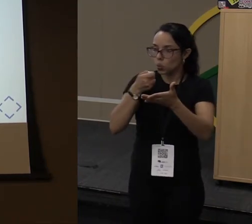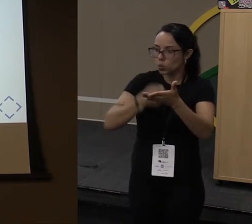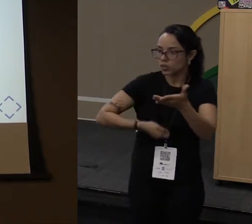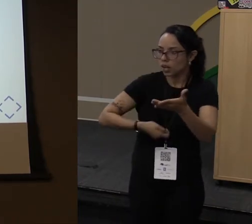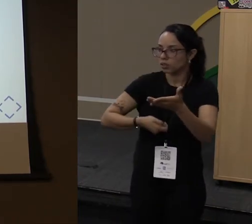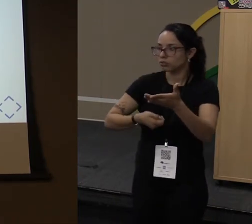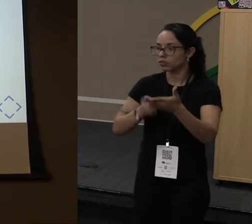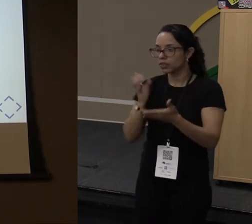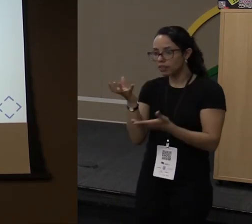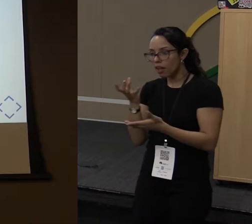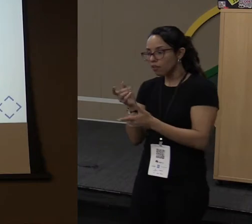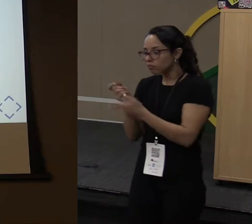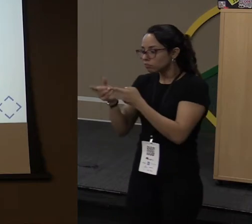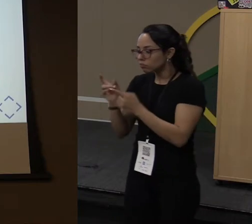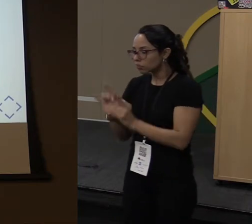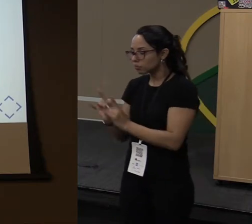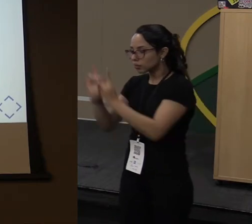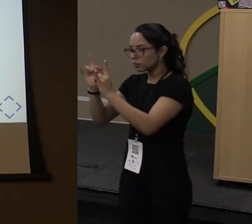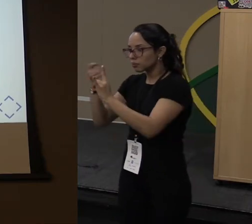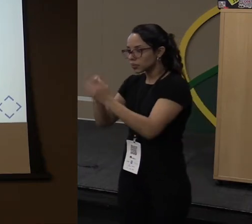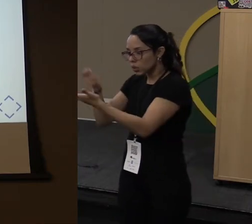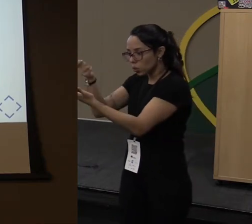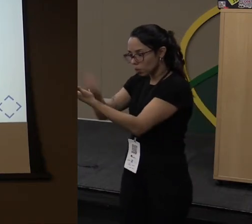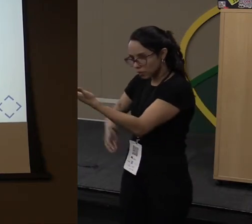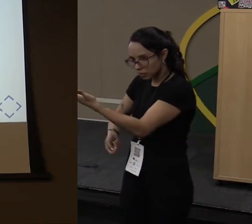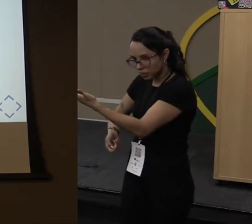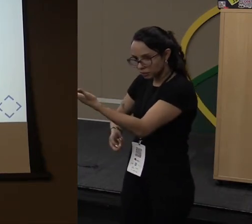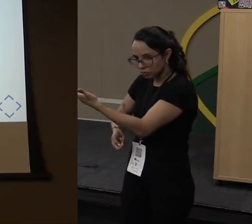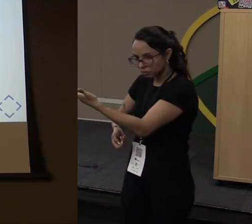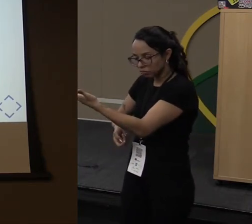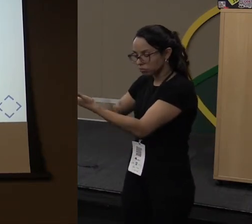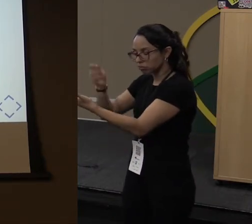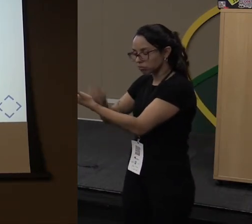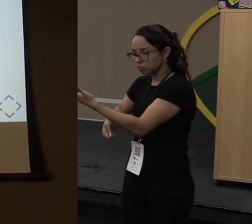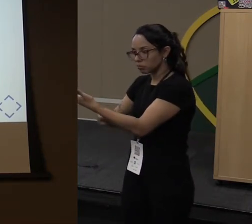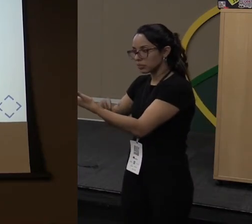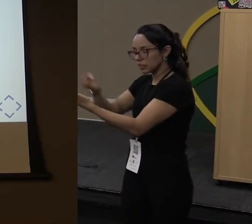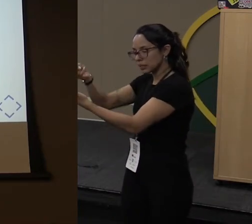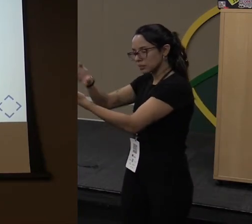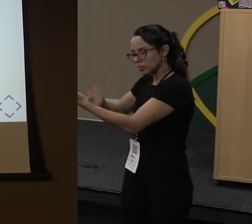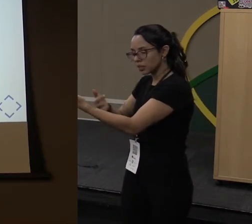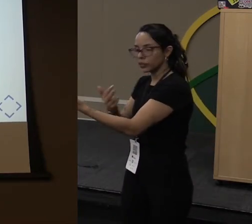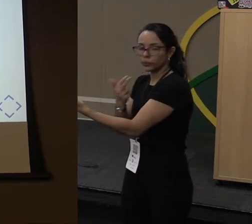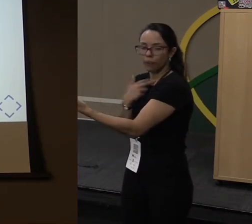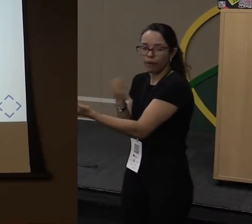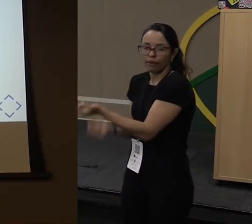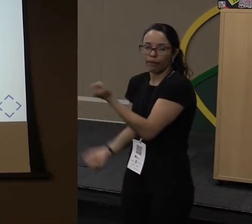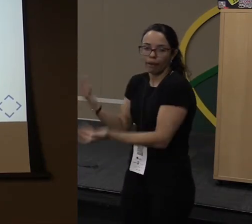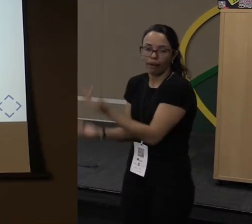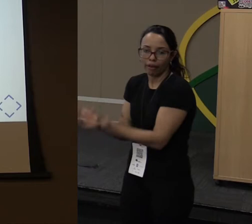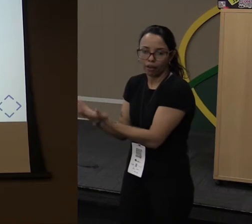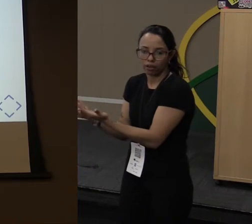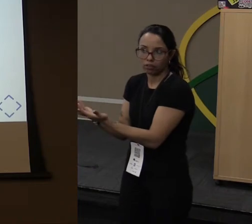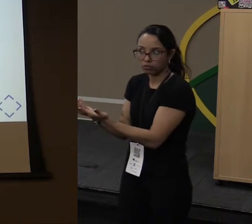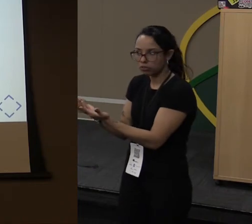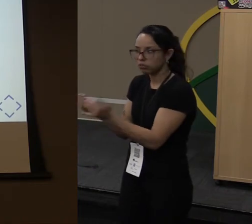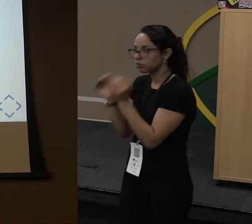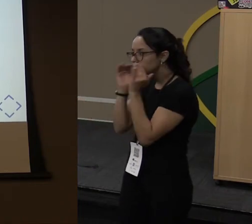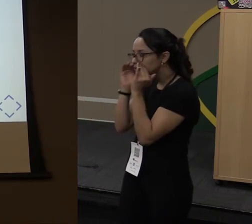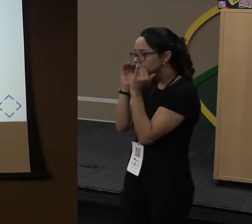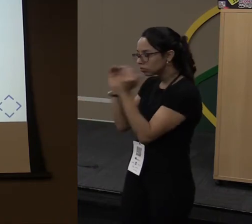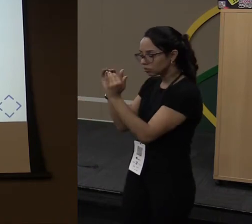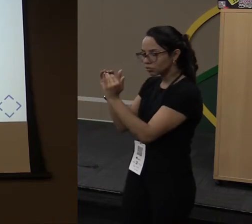tem um contrato. Onde aquele contrato está dizendo que você não pode botar fogo naquele apartamento. Então, lógico, você vai obedecer esse contrato.